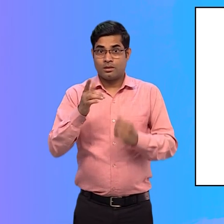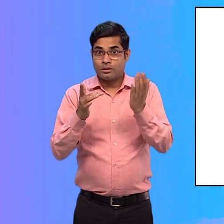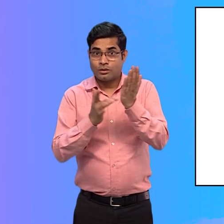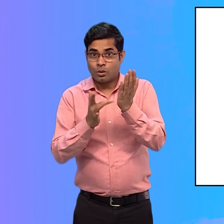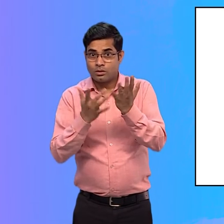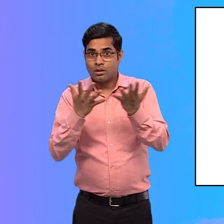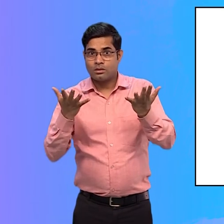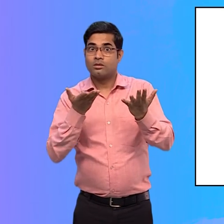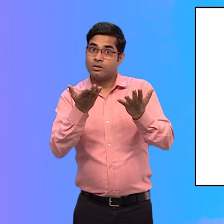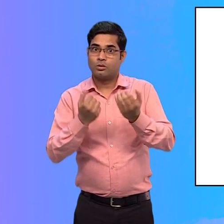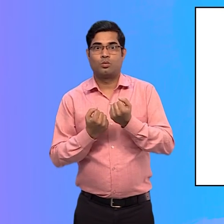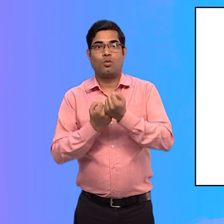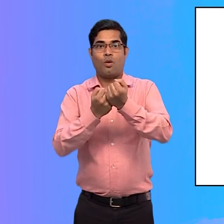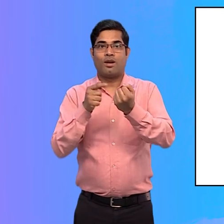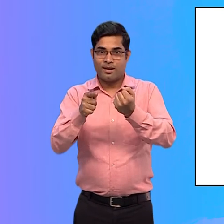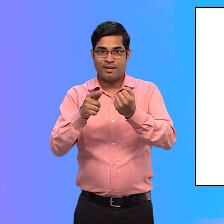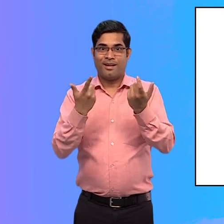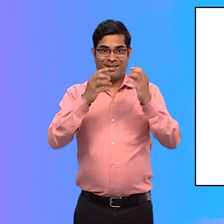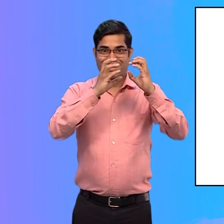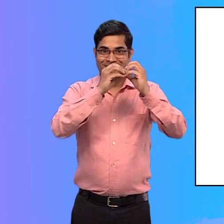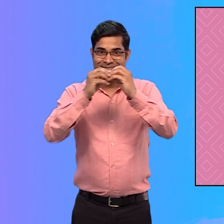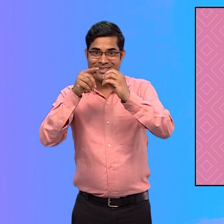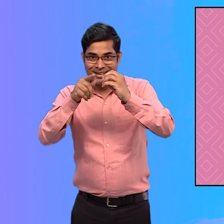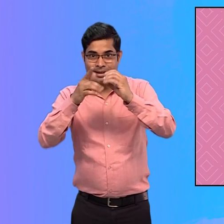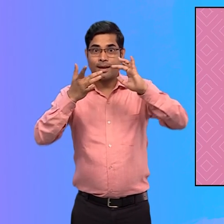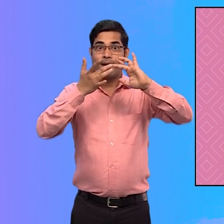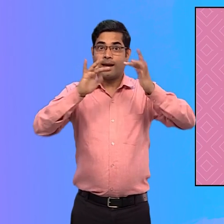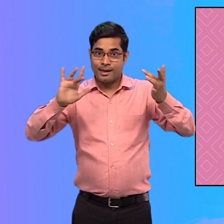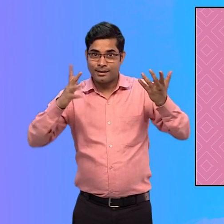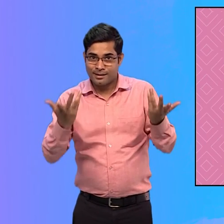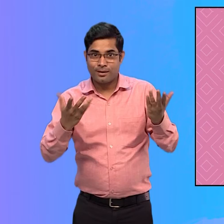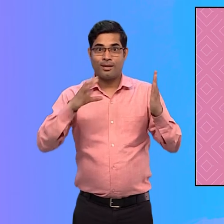ये सुविधा वेब साइट के फॉंट आकार को बढ़ाने में